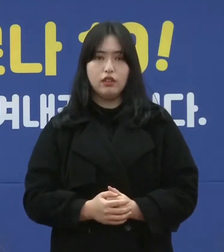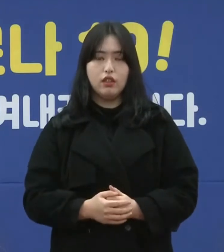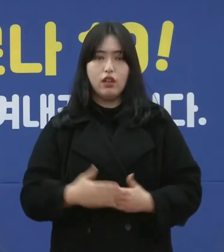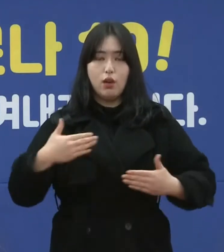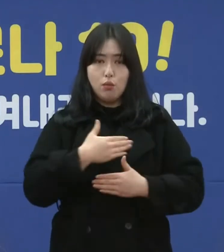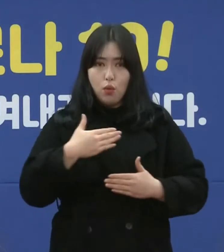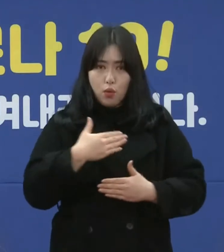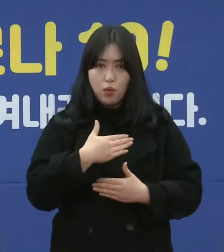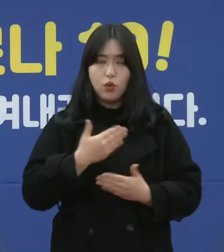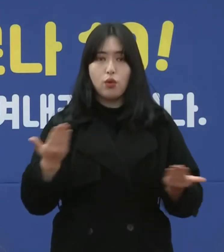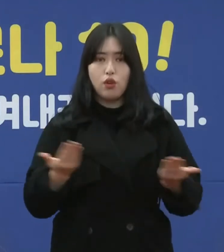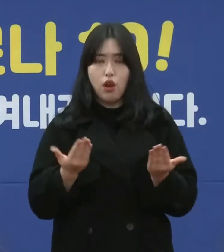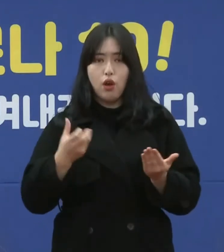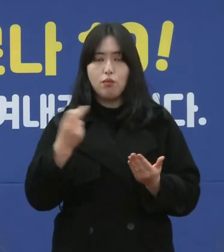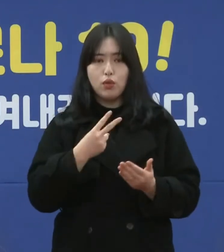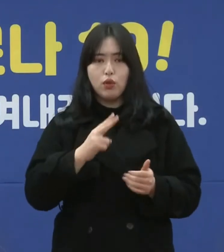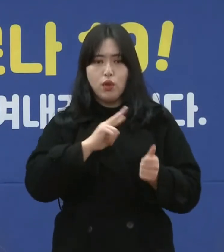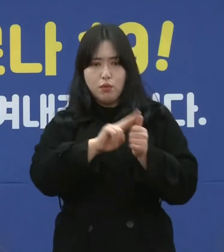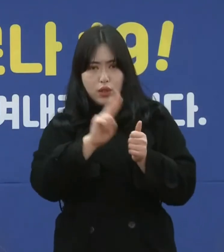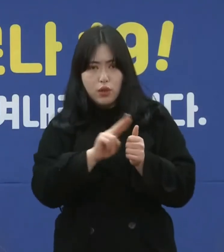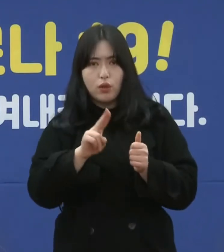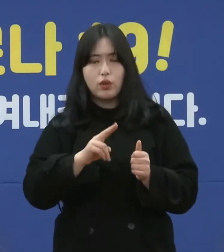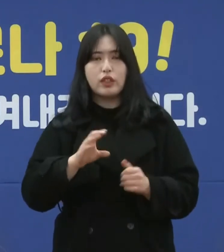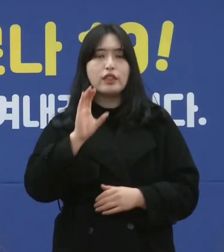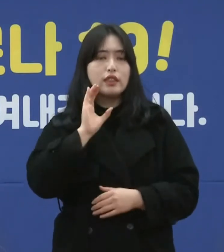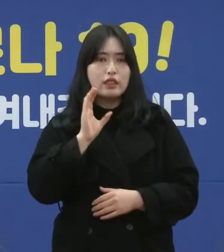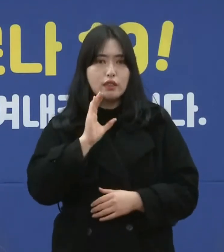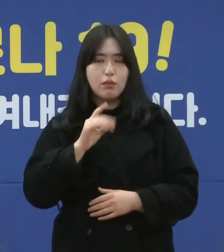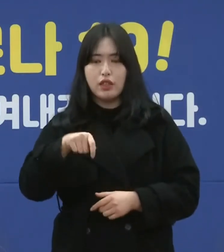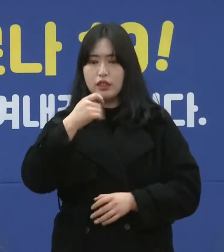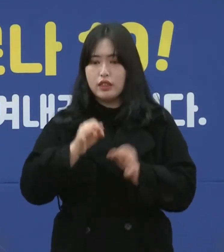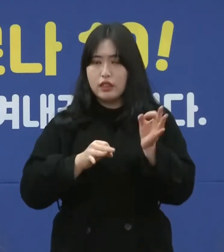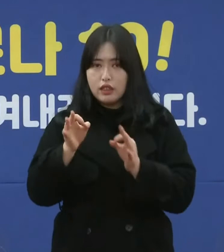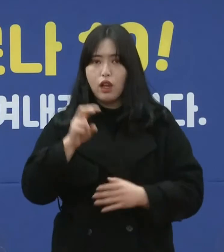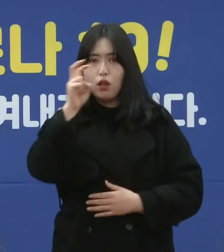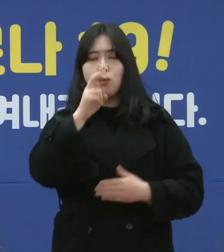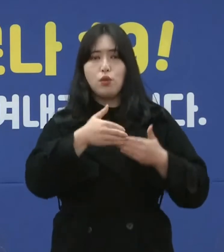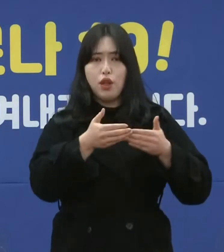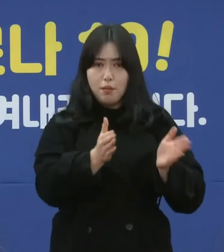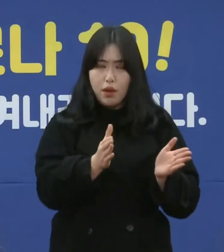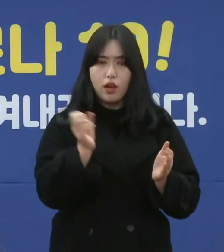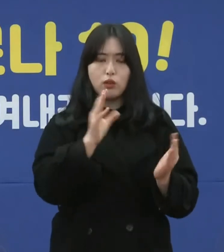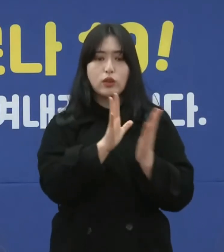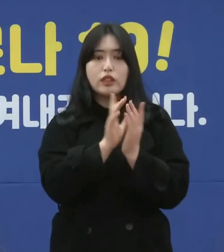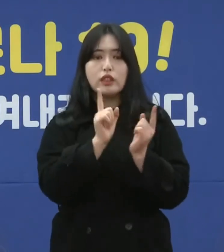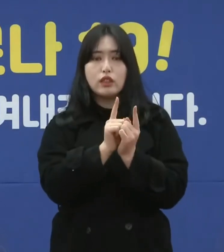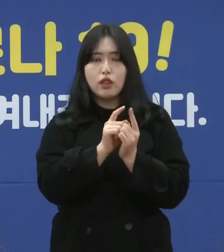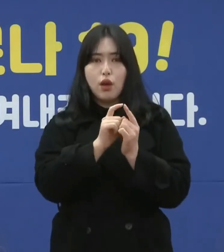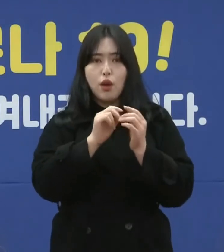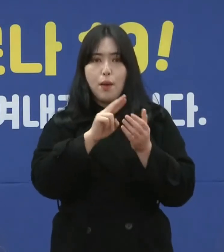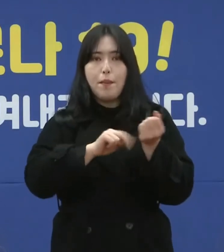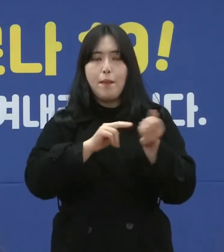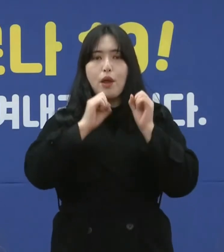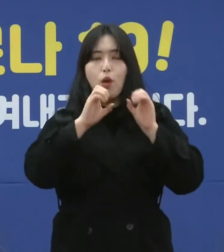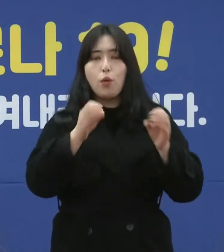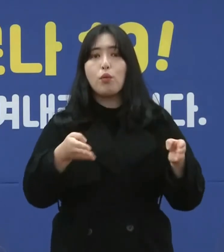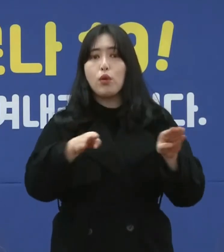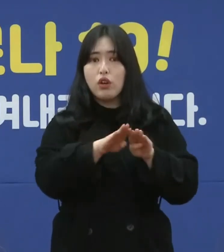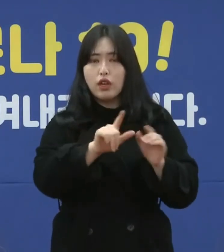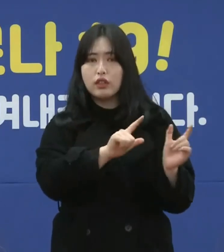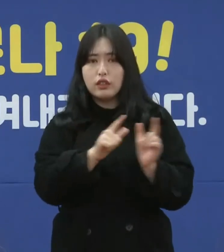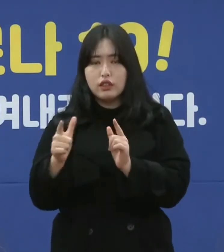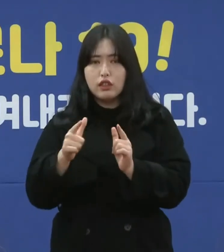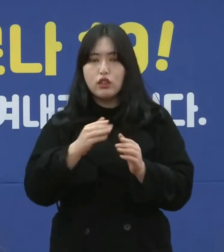목욕장업, 유흥시설, 식당과 카페, 노래연습장, 직접 판매 홍보관 등이